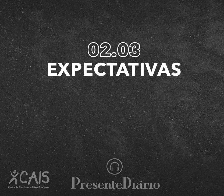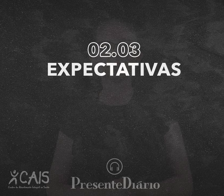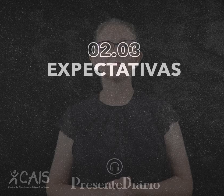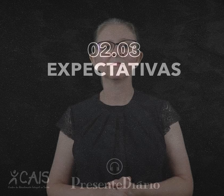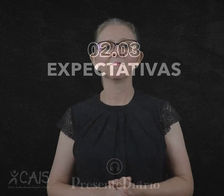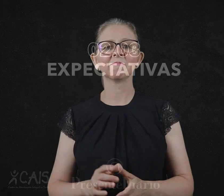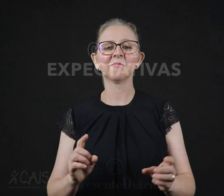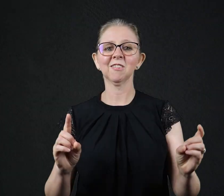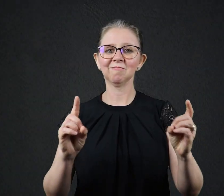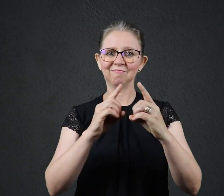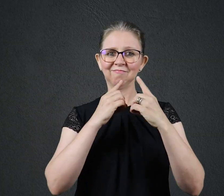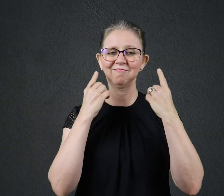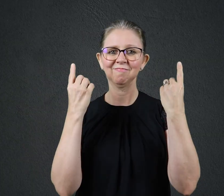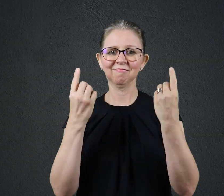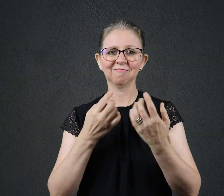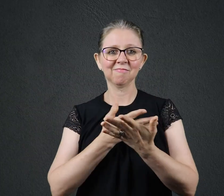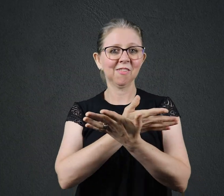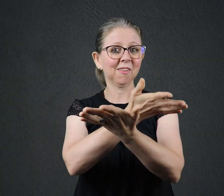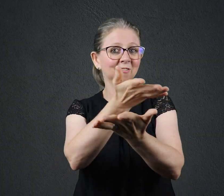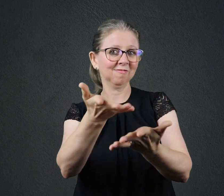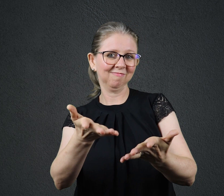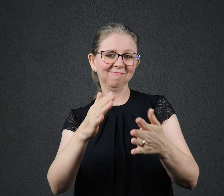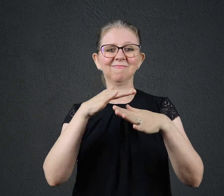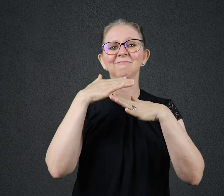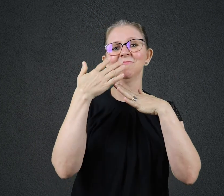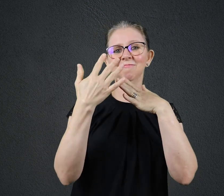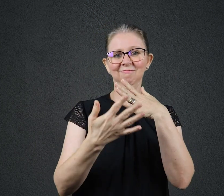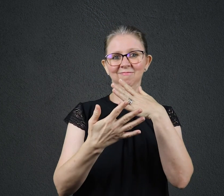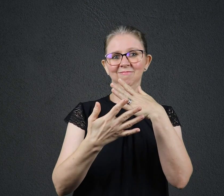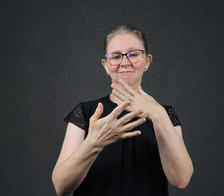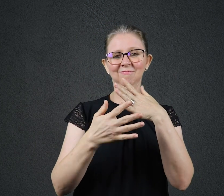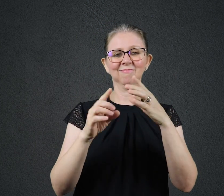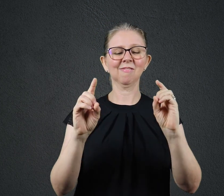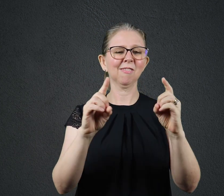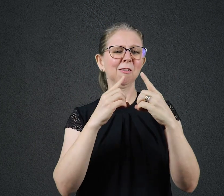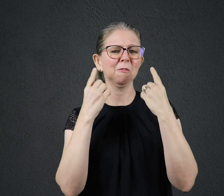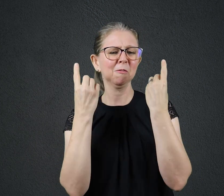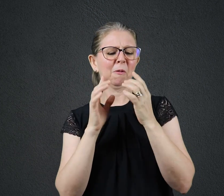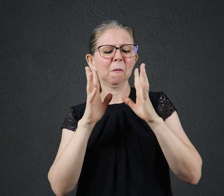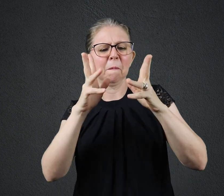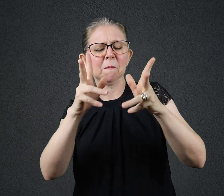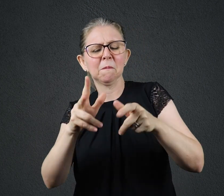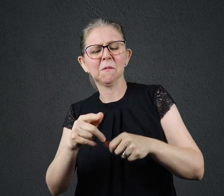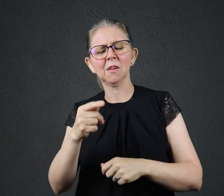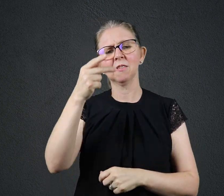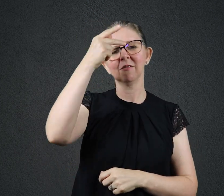OUÇA AGORA PRESENTE DIÁRIO O DEVOCIONAL DE TODOS OS QUE BUSCAM A DEUS